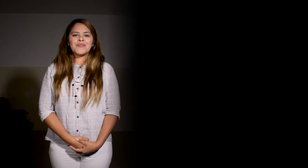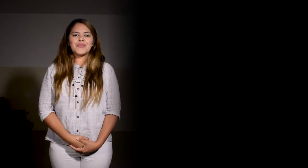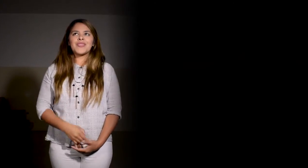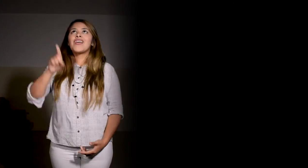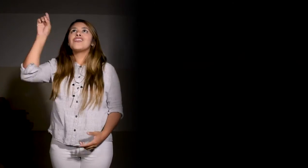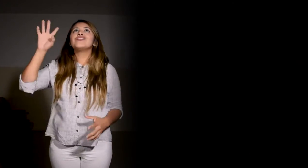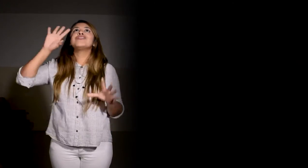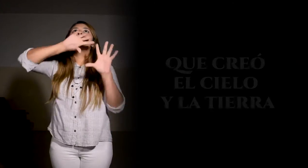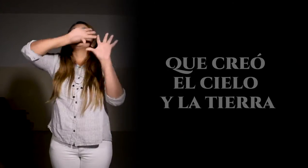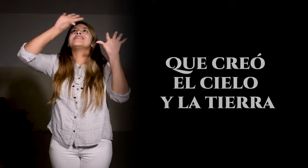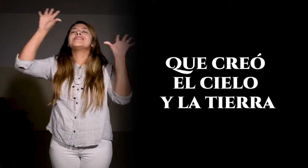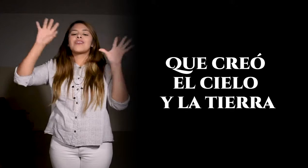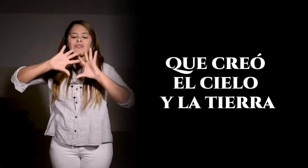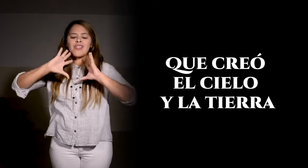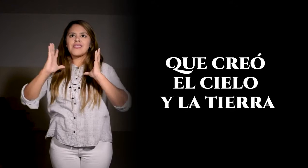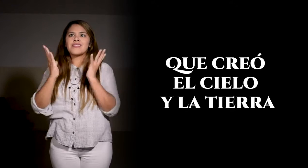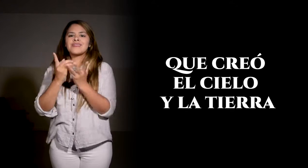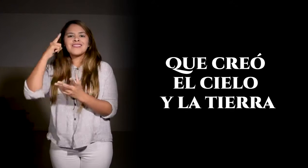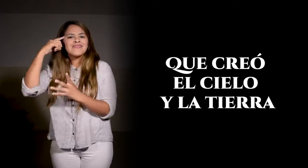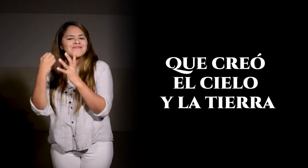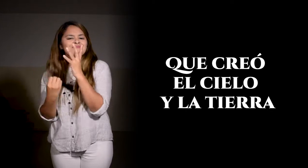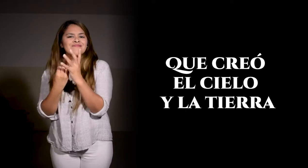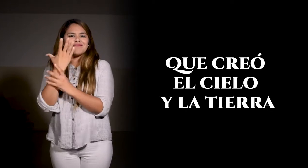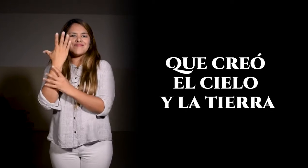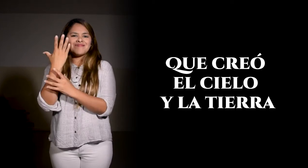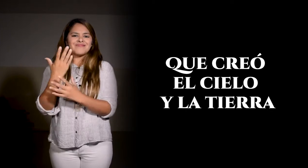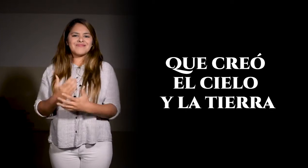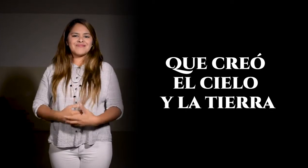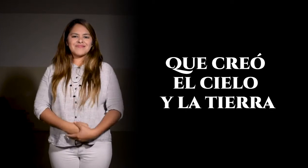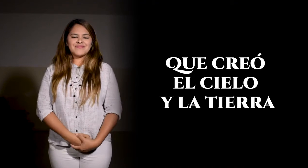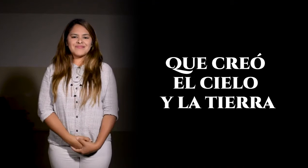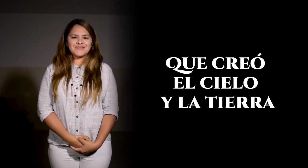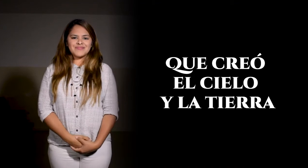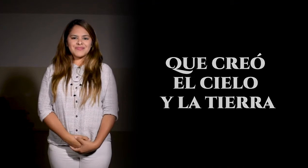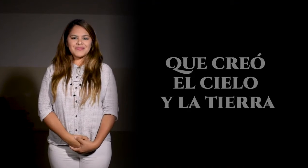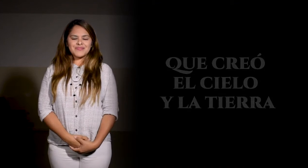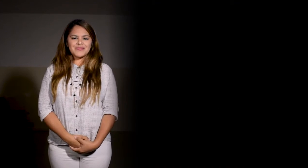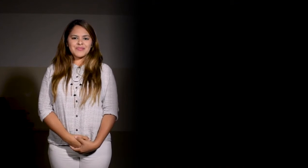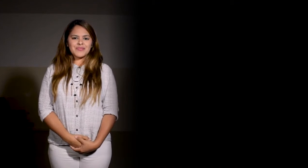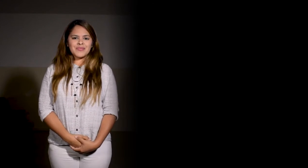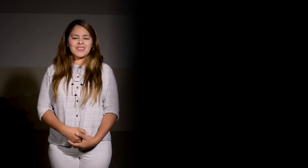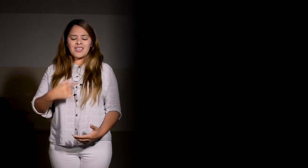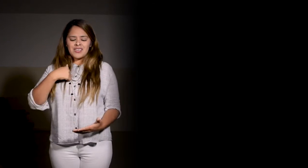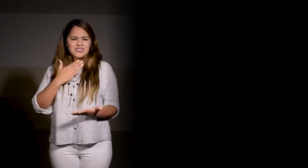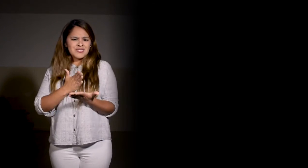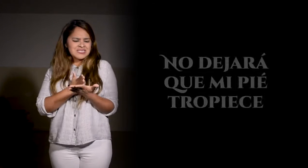que creó el cielo y la tierra no